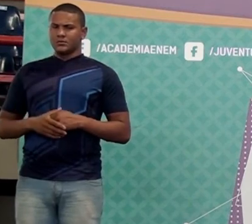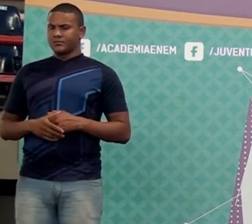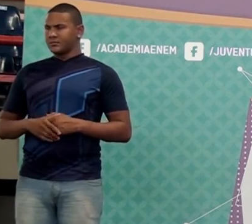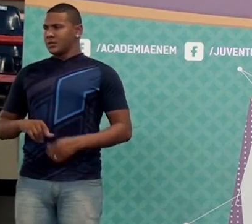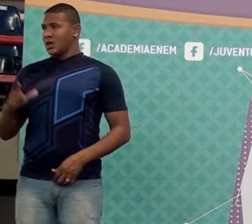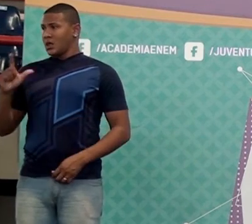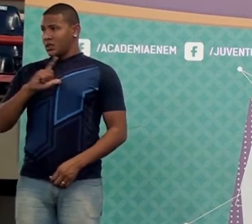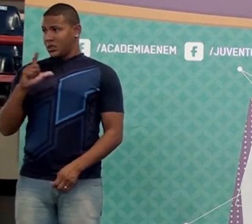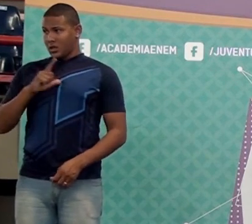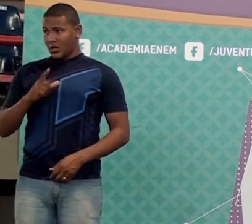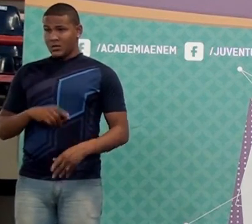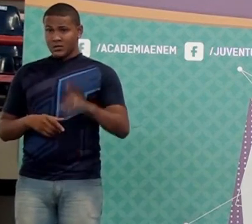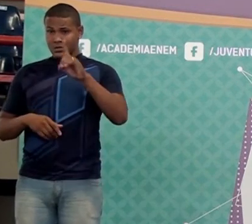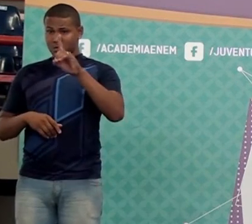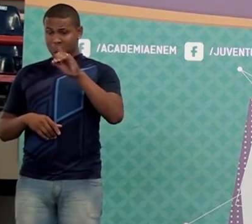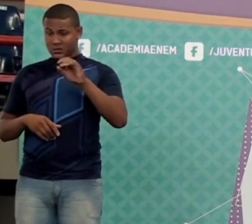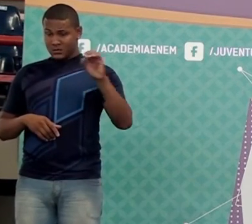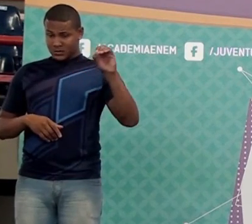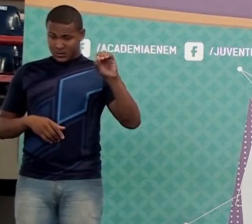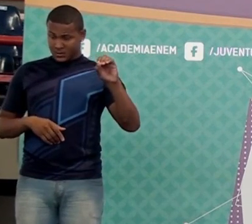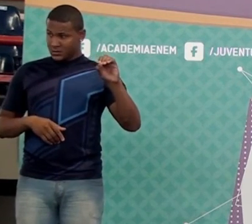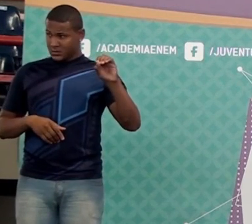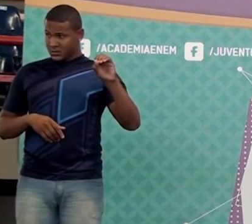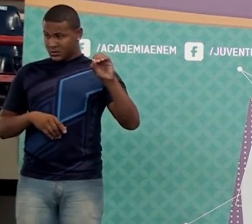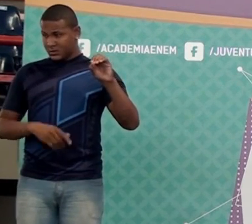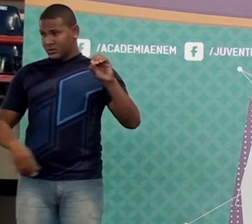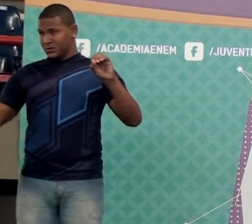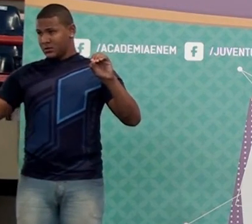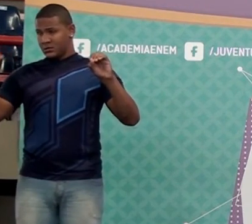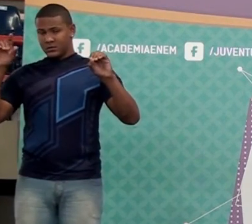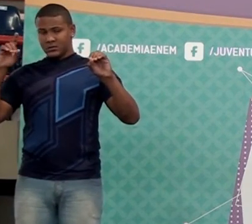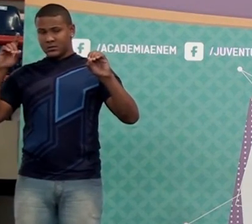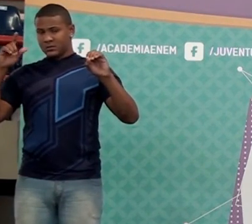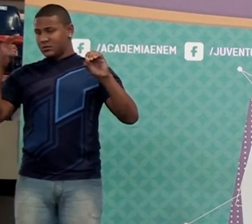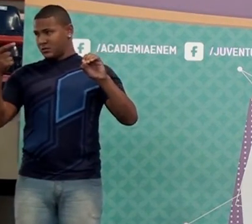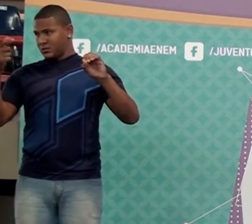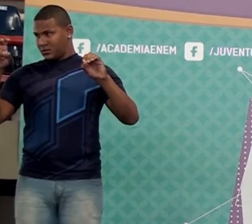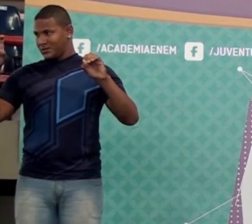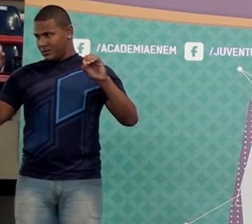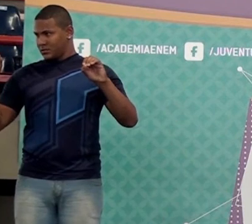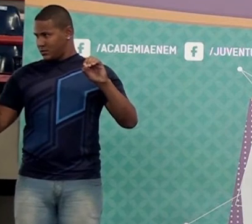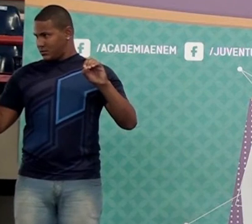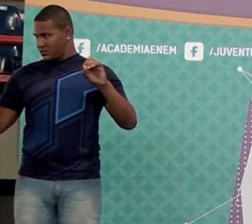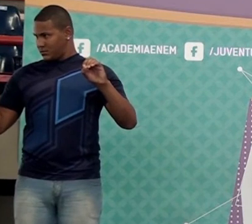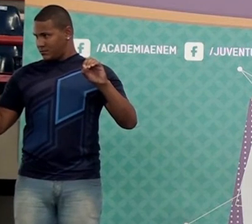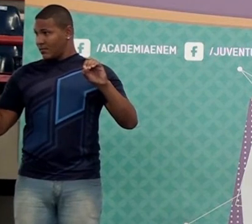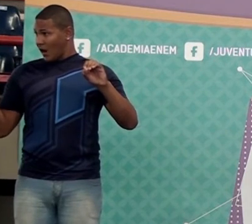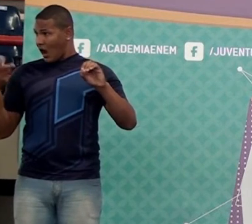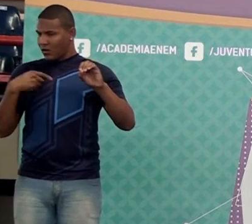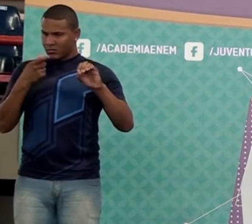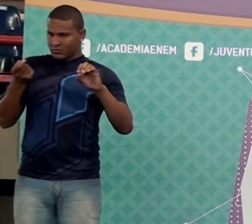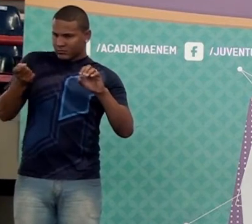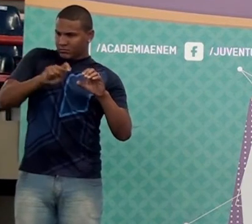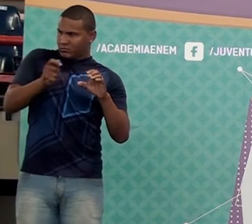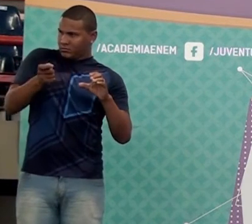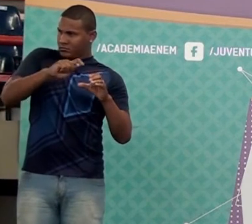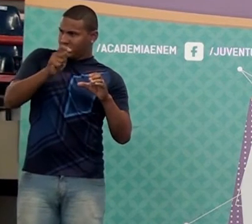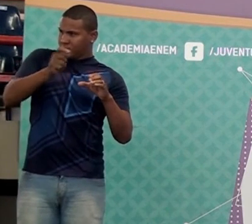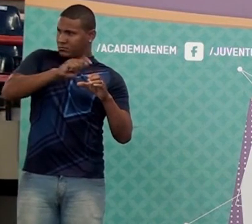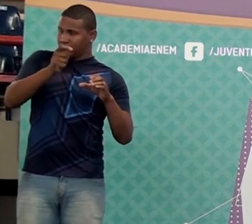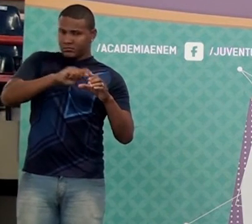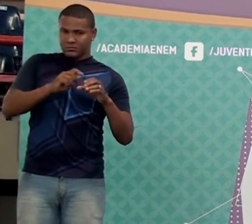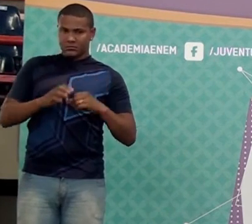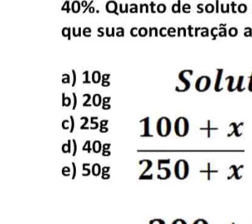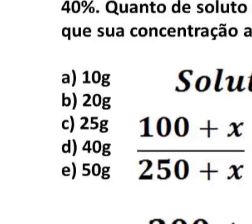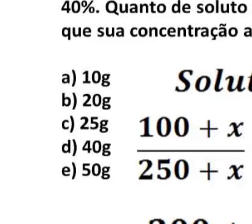para 250 de solução. Agora eu vou acrescentar x de açúcar. Quanto é que vai ficar o